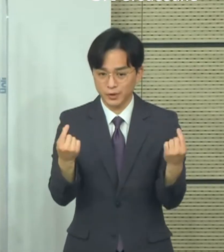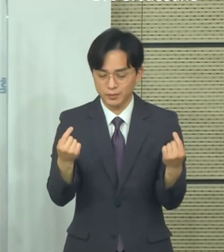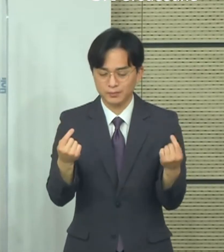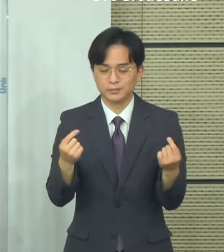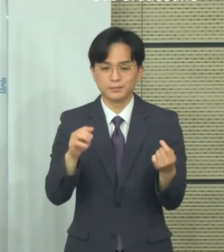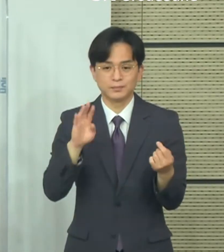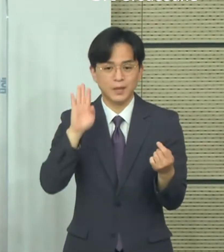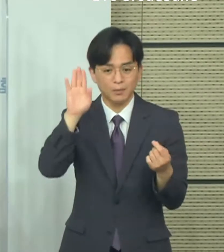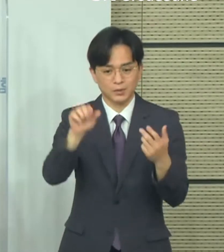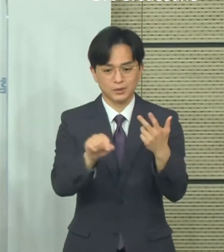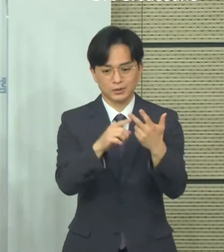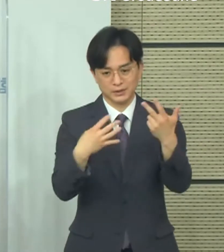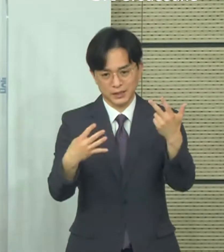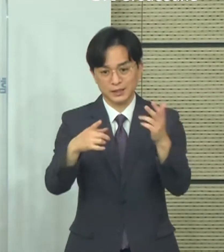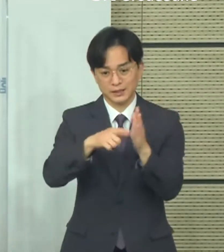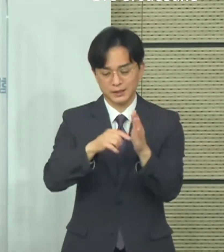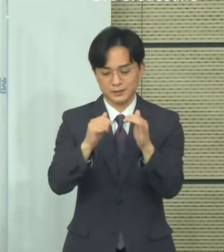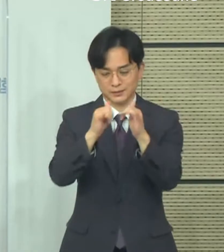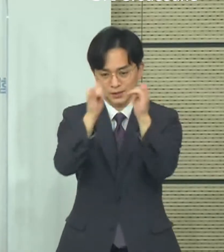가다듬고 있는 중입니다.